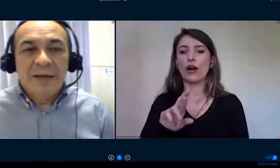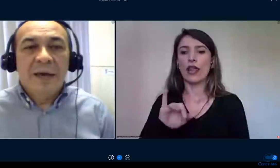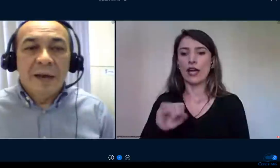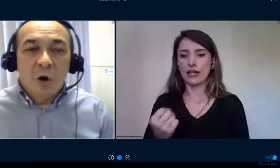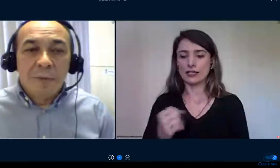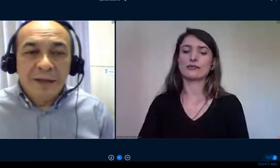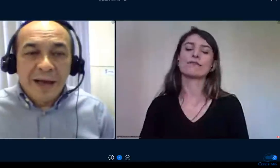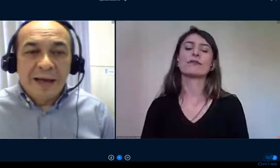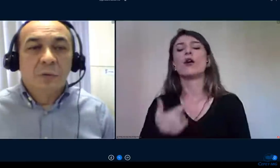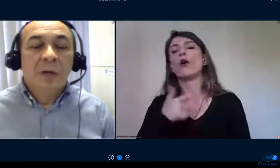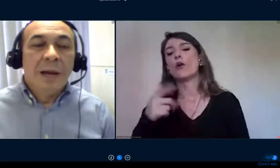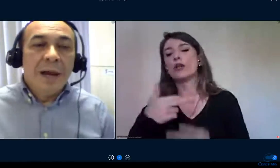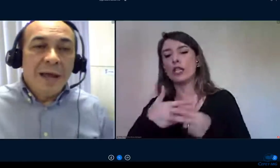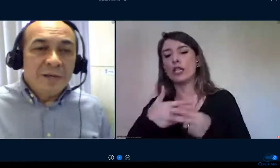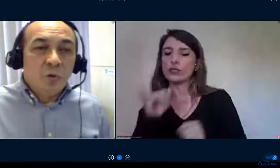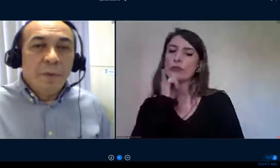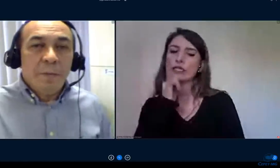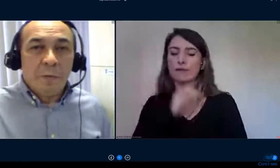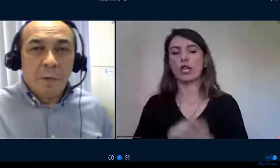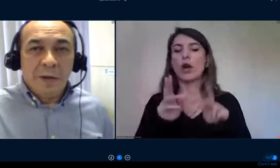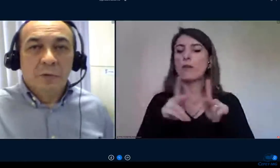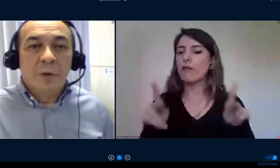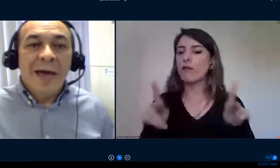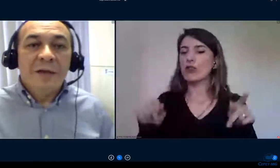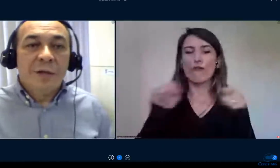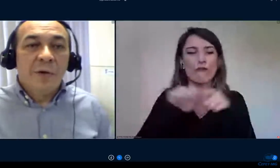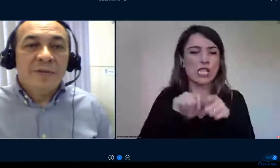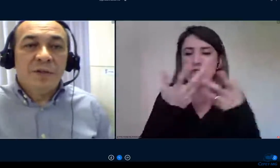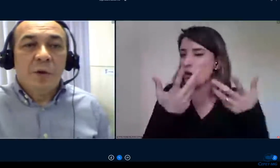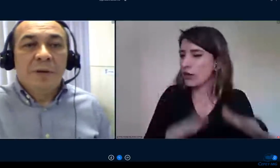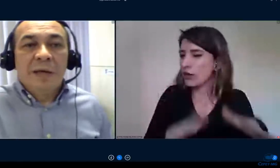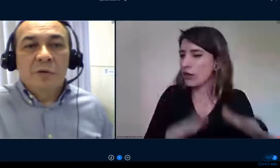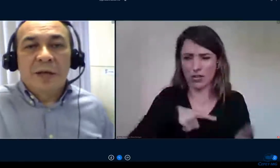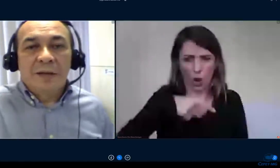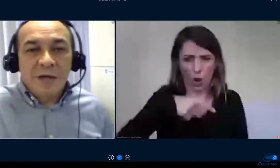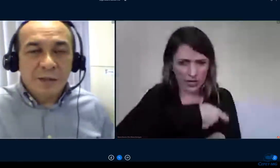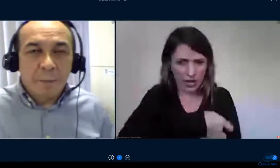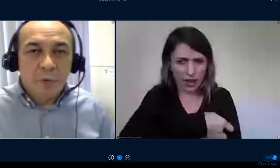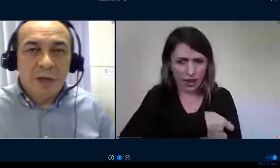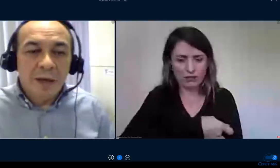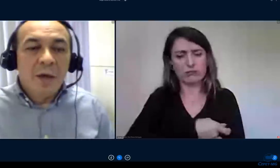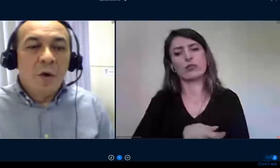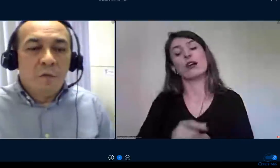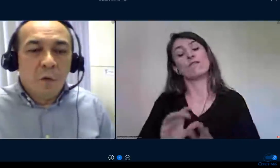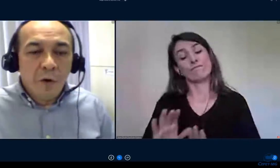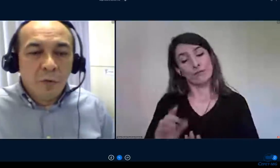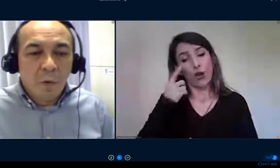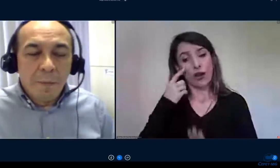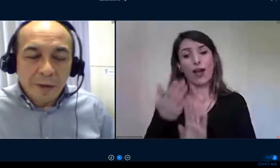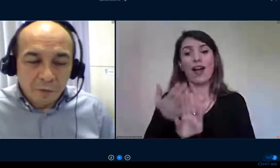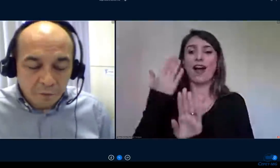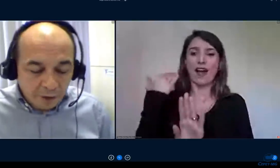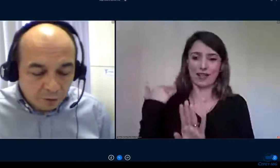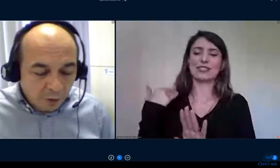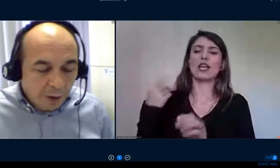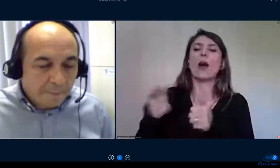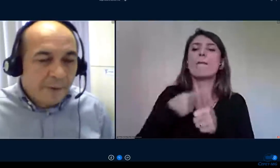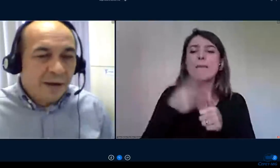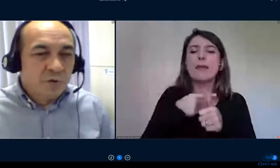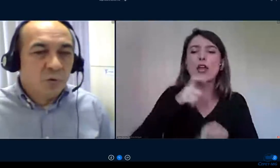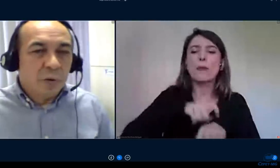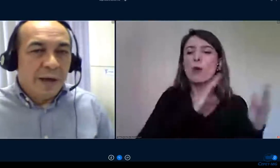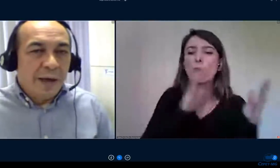fazer, ele é obrigado. No primeiro momento do RED, não existia obrigatoriedade, até porque foi um documento feito